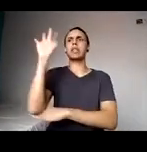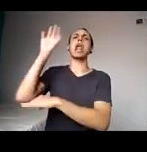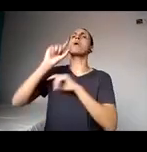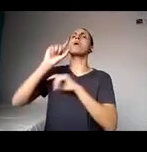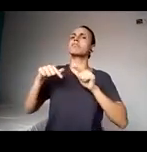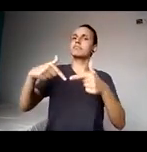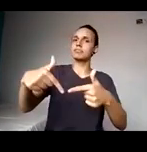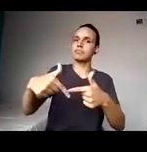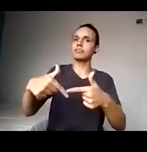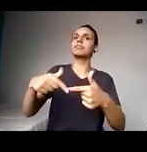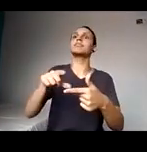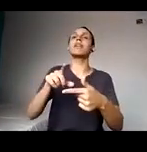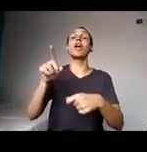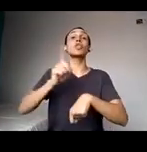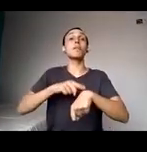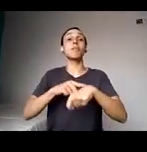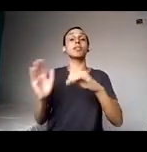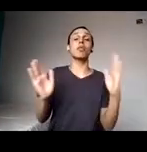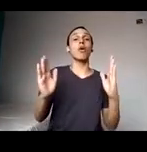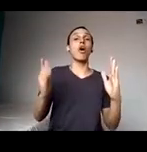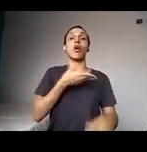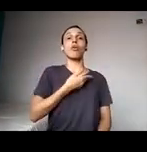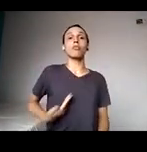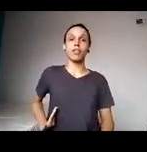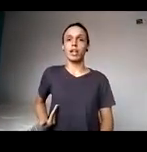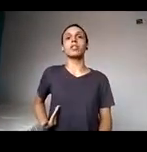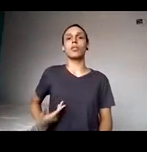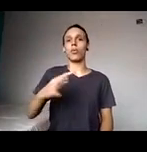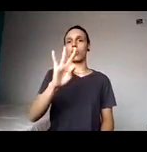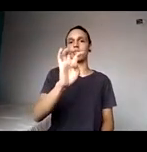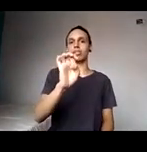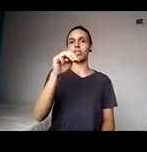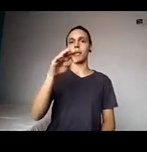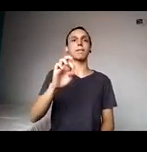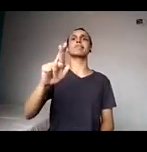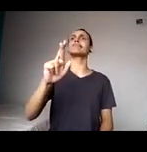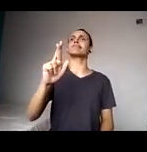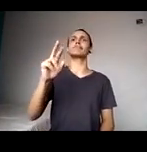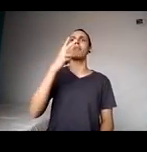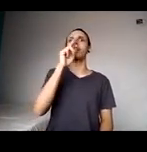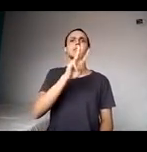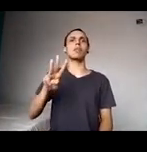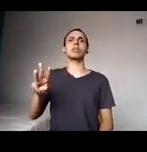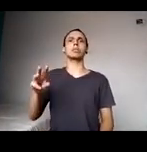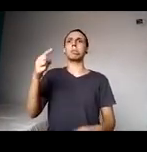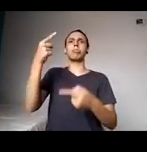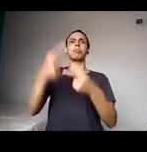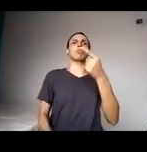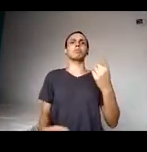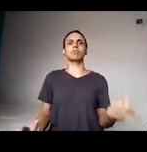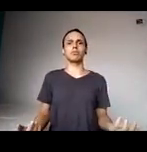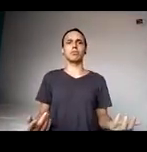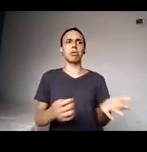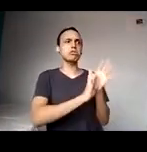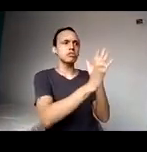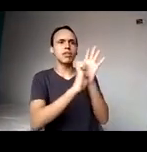no governo Temer. E, de lá para cá, muitos editais específicos dessa área sumiram. Eles